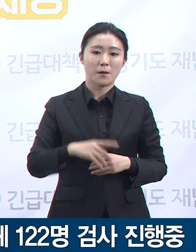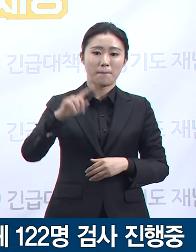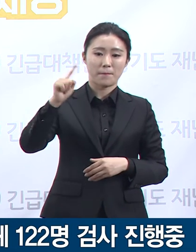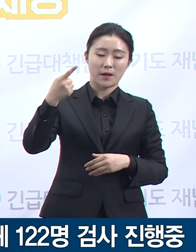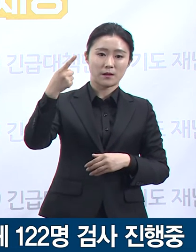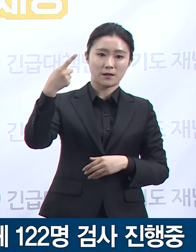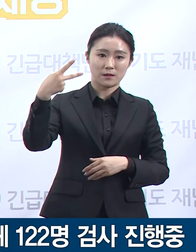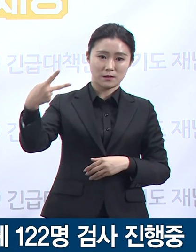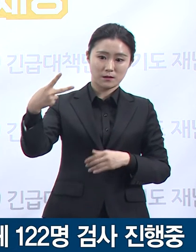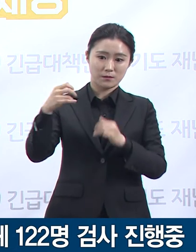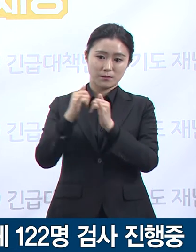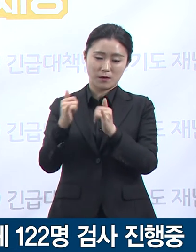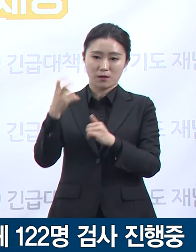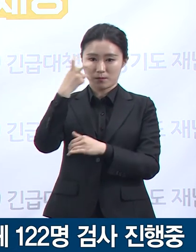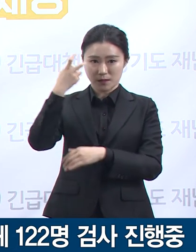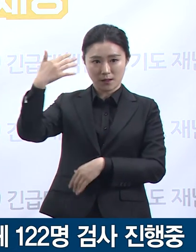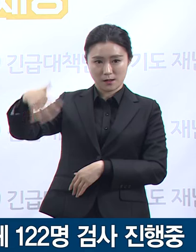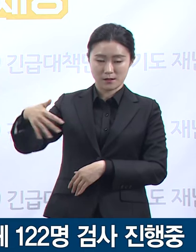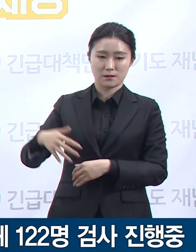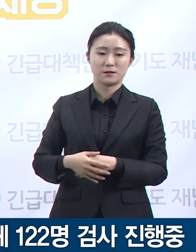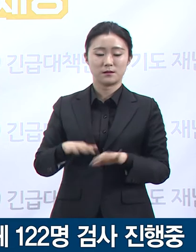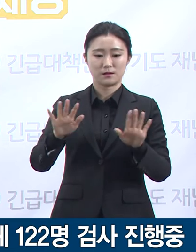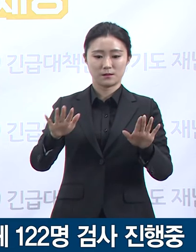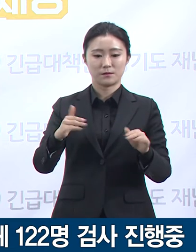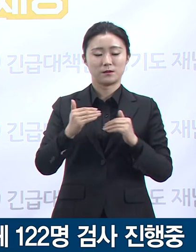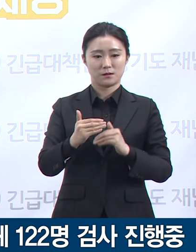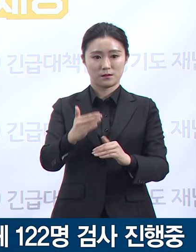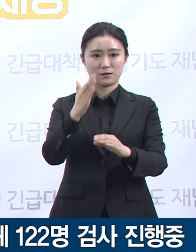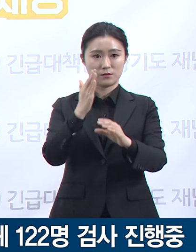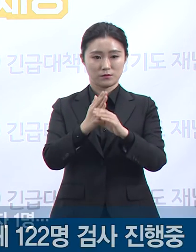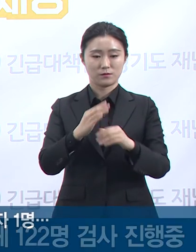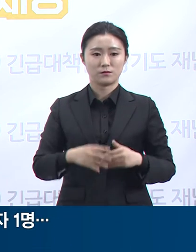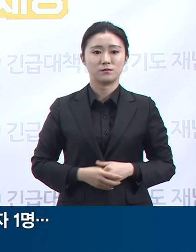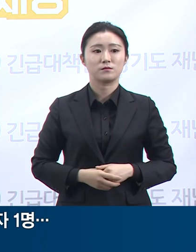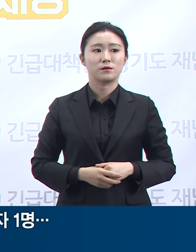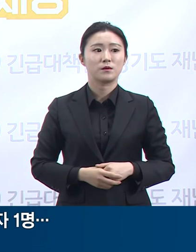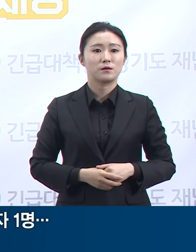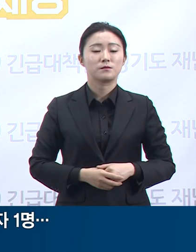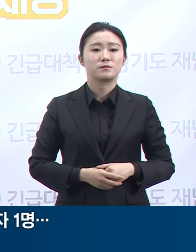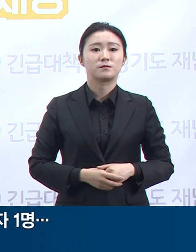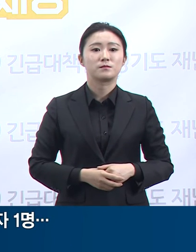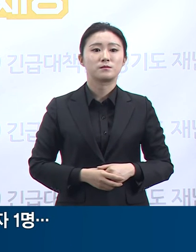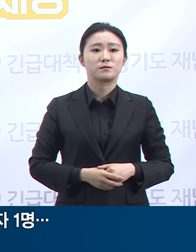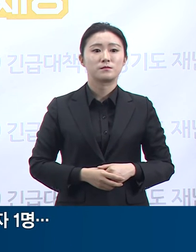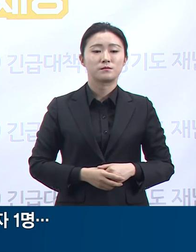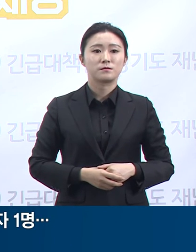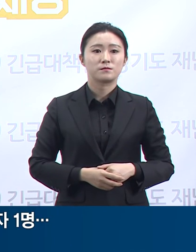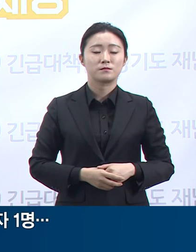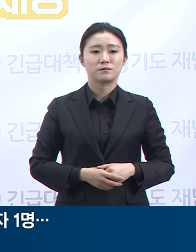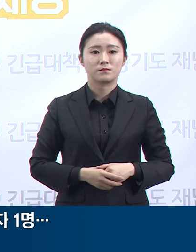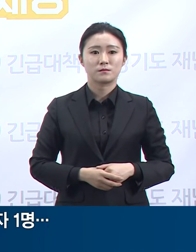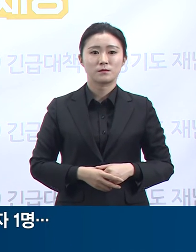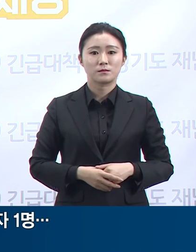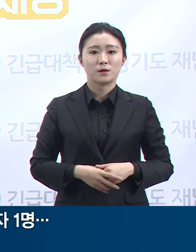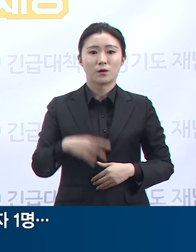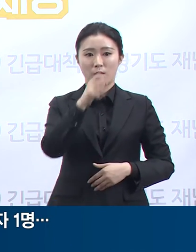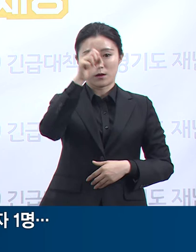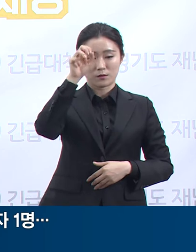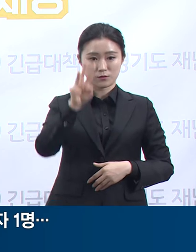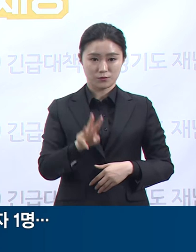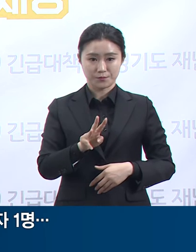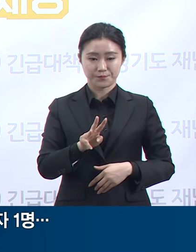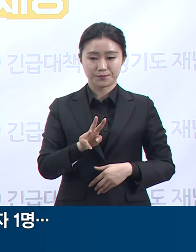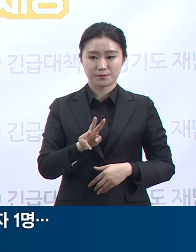중입니다. 광주 현대 그린푸드 관련입니다. 지난 5월 27일 확진자가 발생한